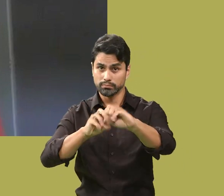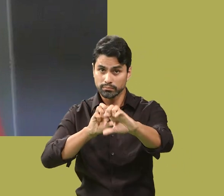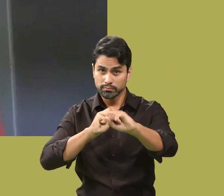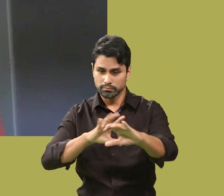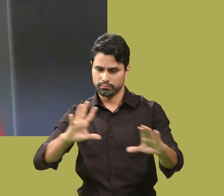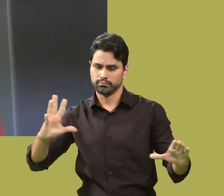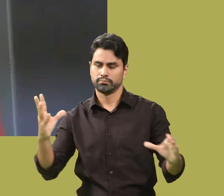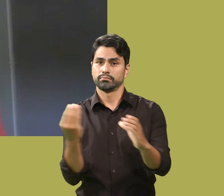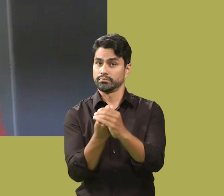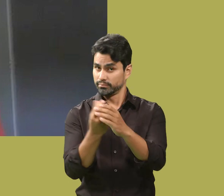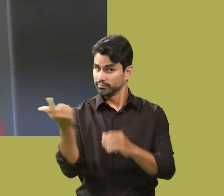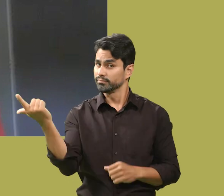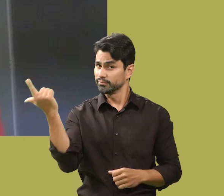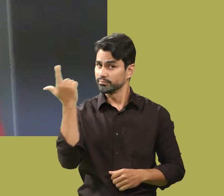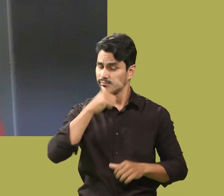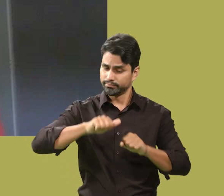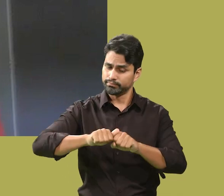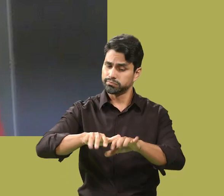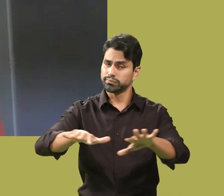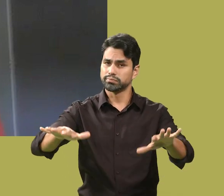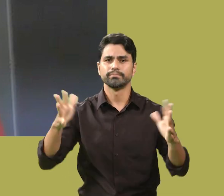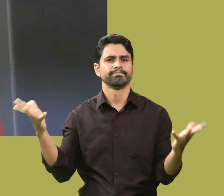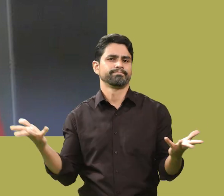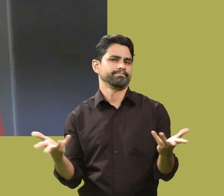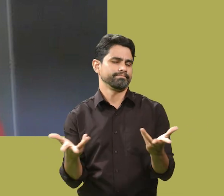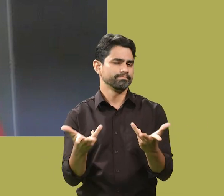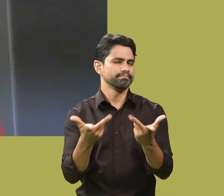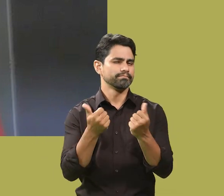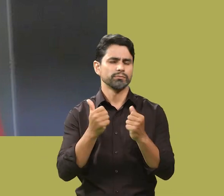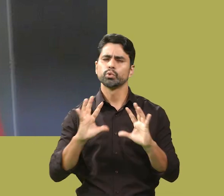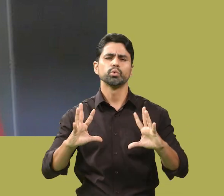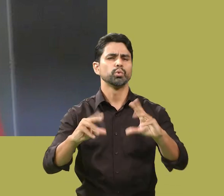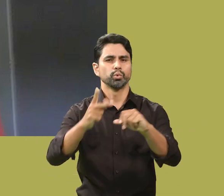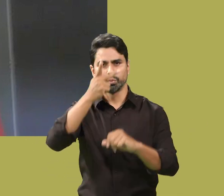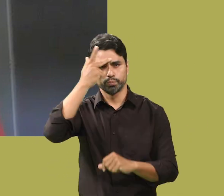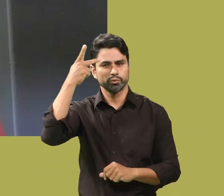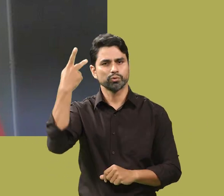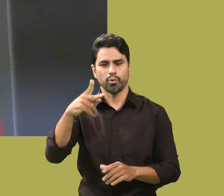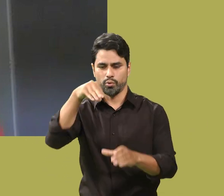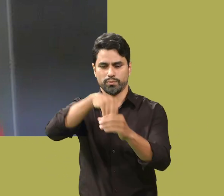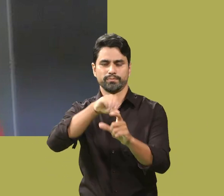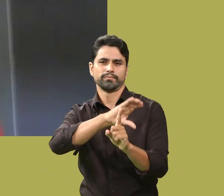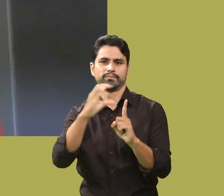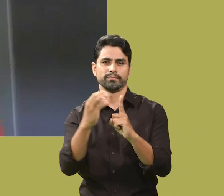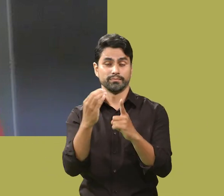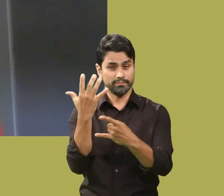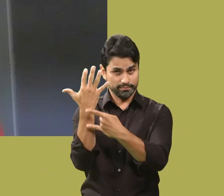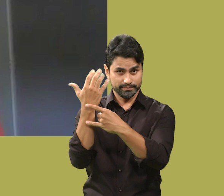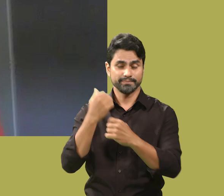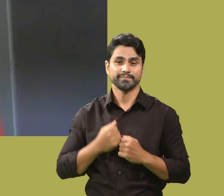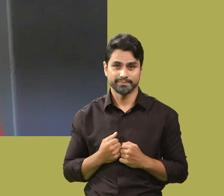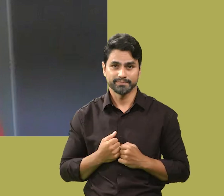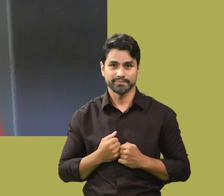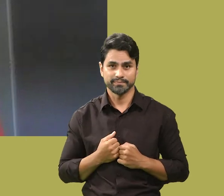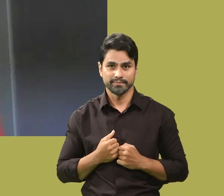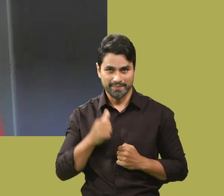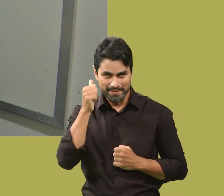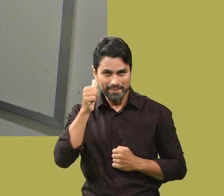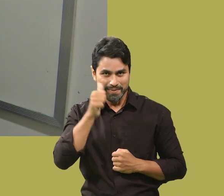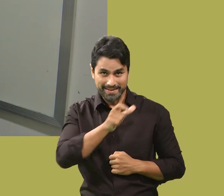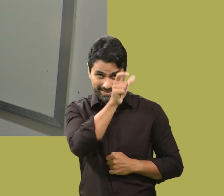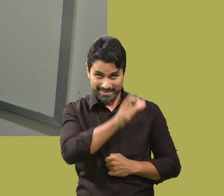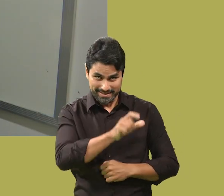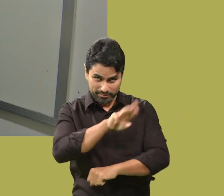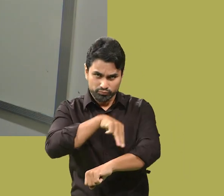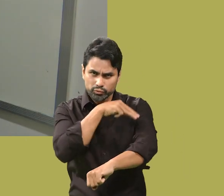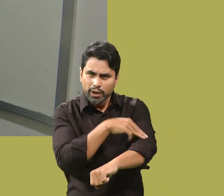possam levar uma educação inclusiva de melhor qualidade para todas as pessoas da nossa comunidade.